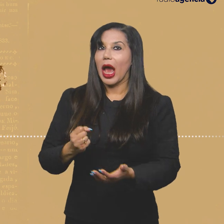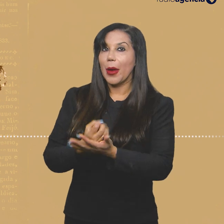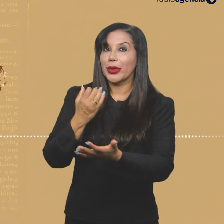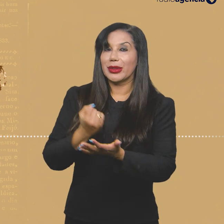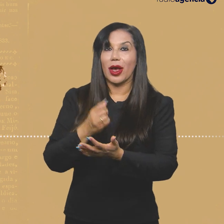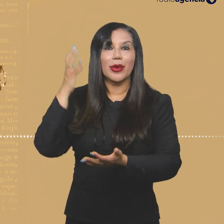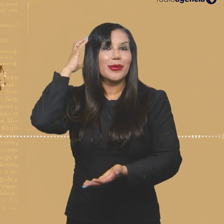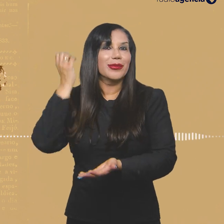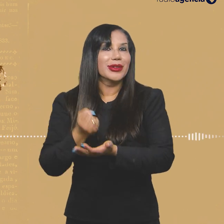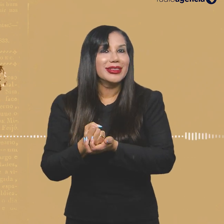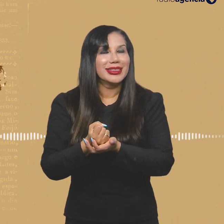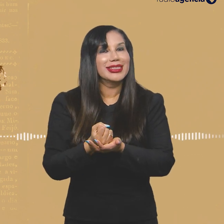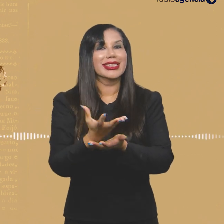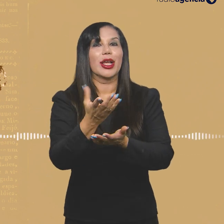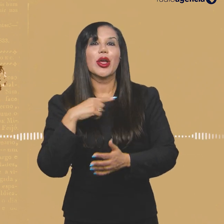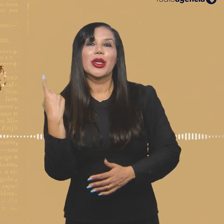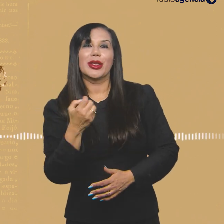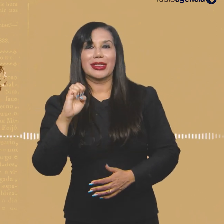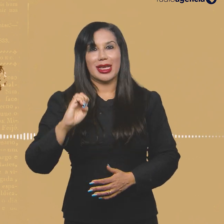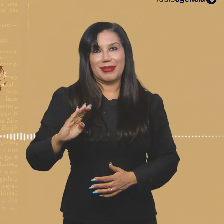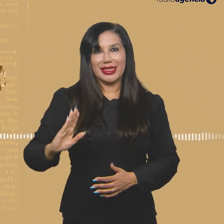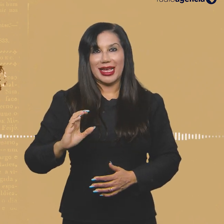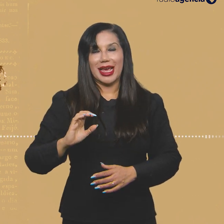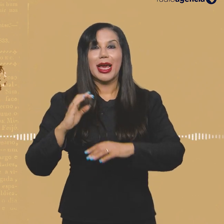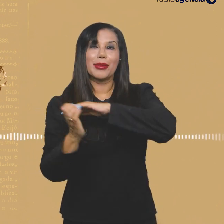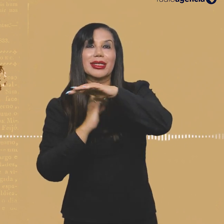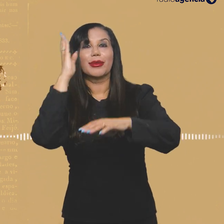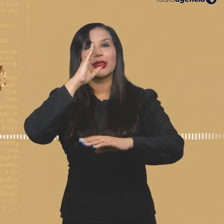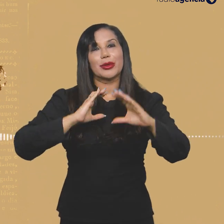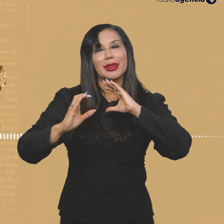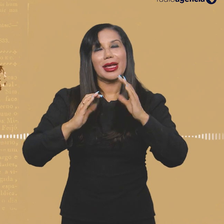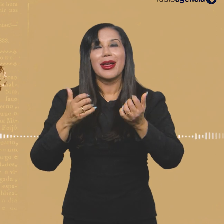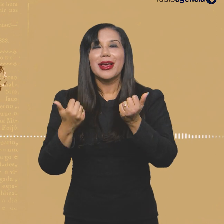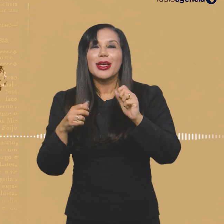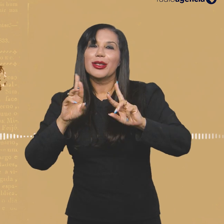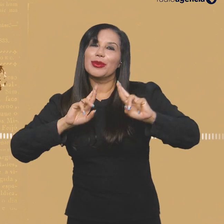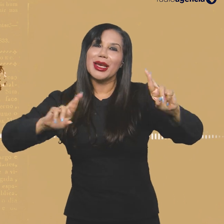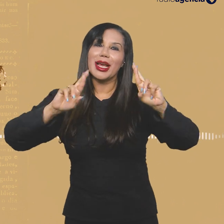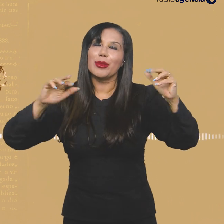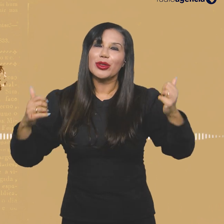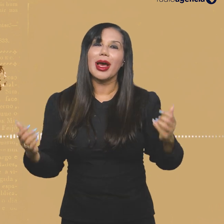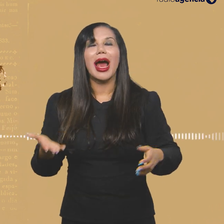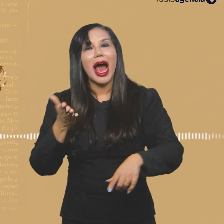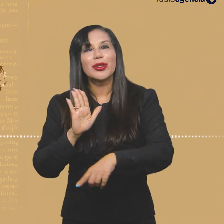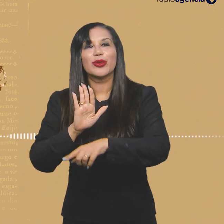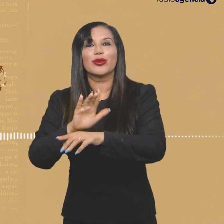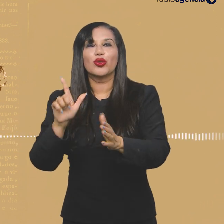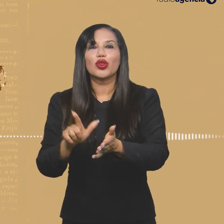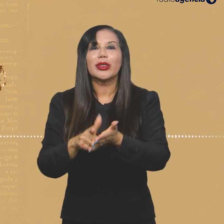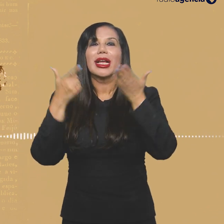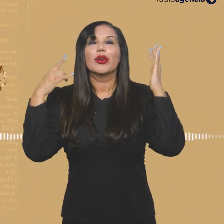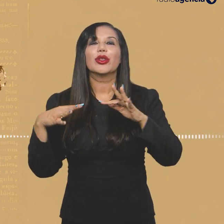Com a produção deste podcast, nós aqui da Empresa Brasil de Comunicação, esperamos ter contribuído para um jornalismo universal